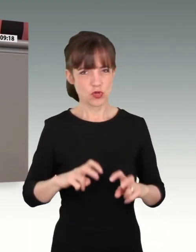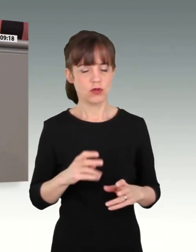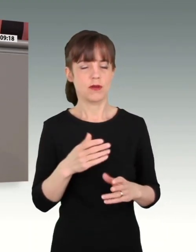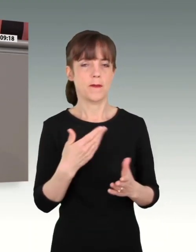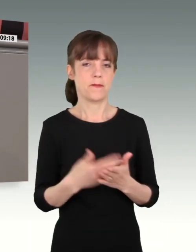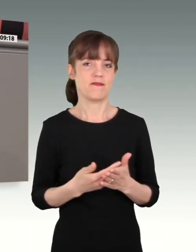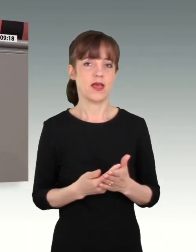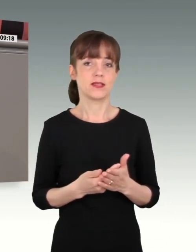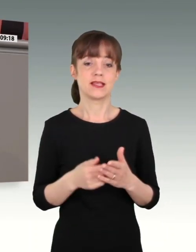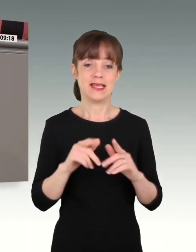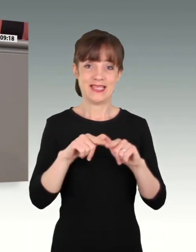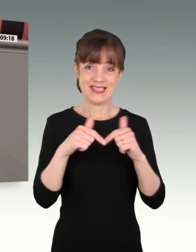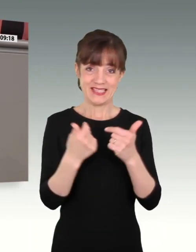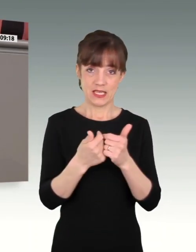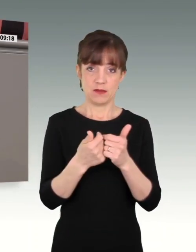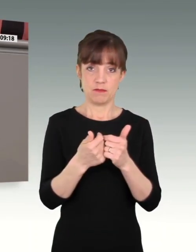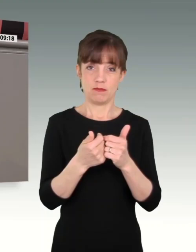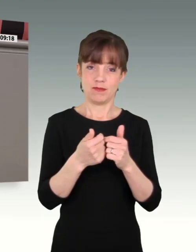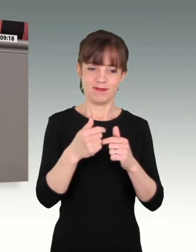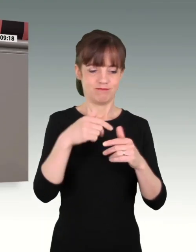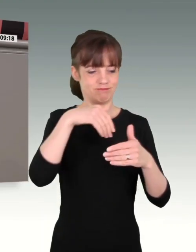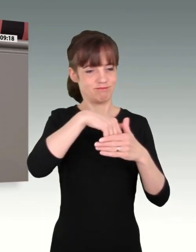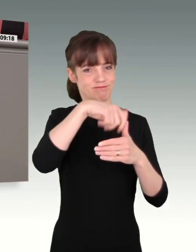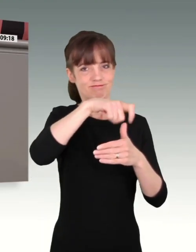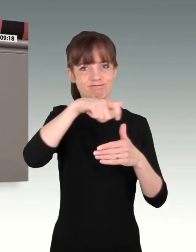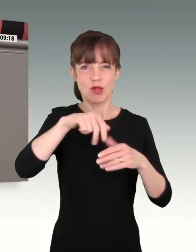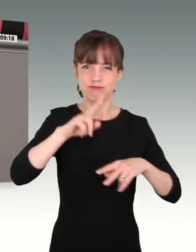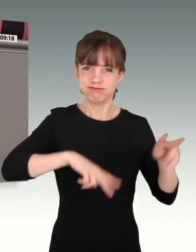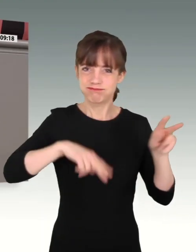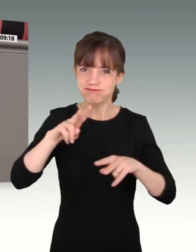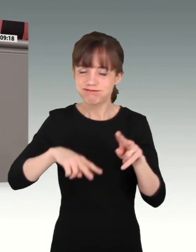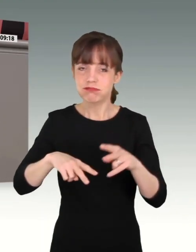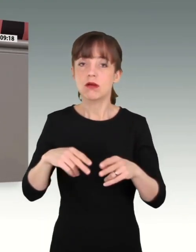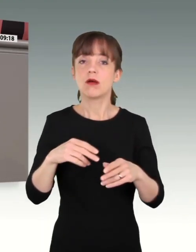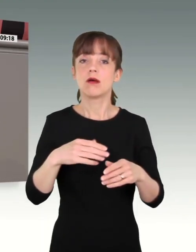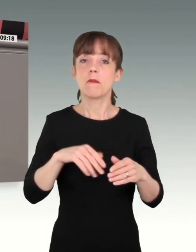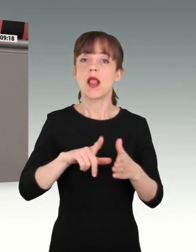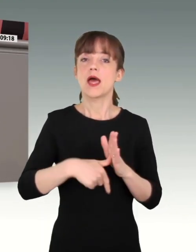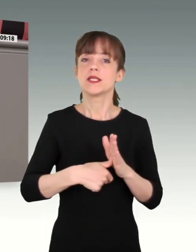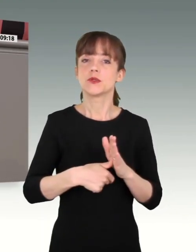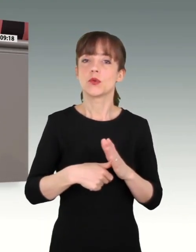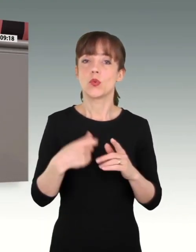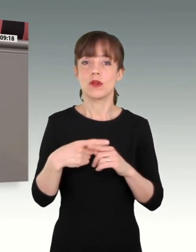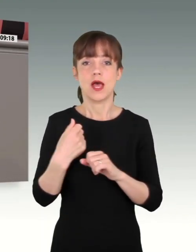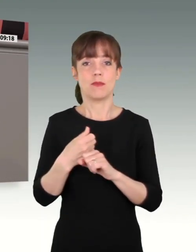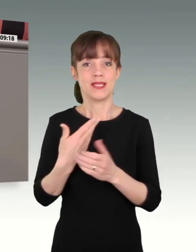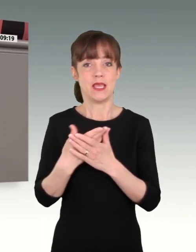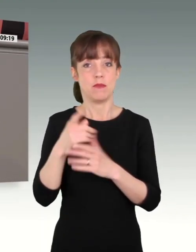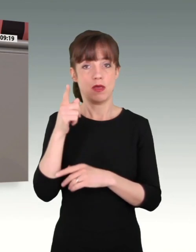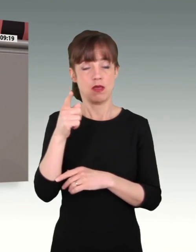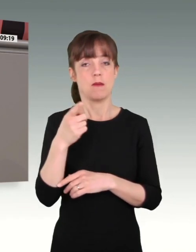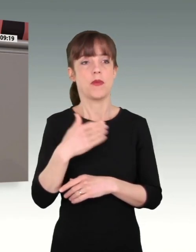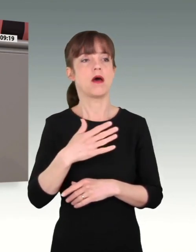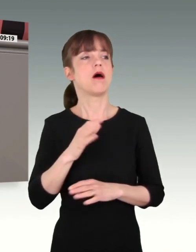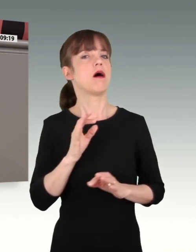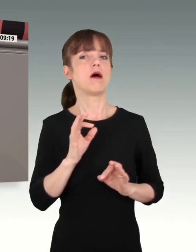sind leistungsfähiger und erfolgreicher. Und diverse Arbeitgeber sind sehr viel gefragter. Und deswegen fördern wir